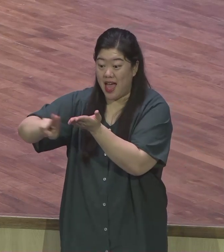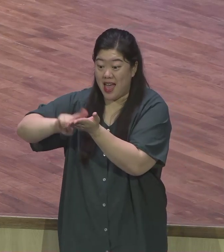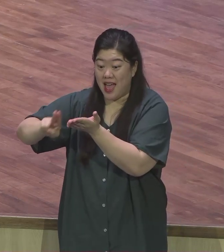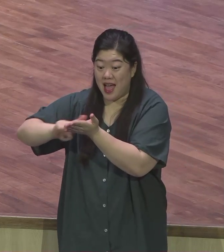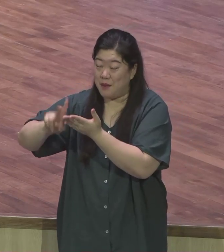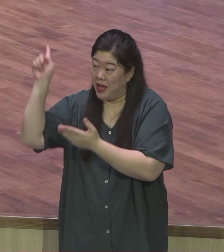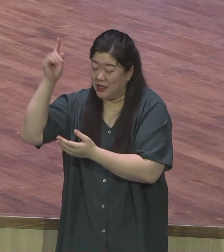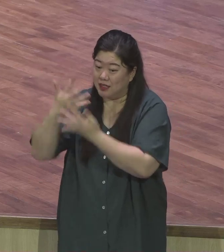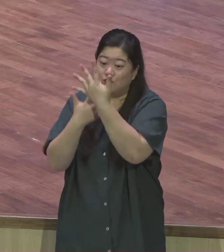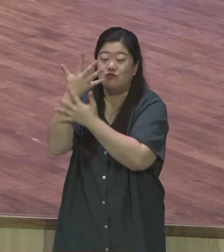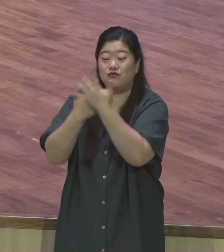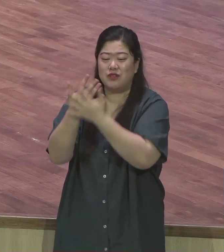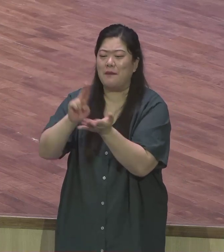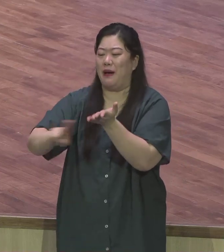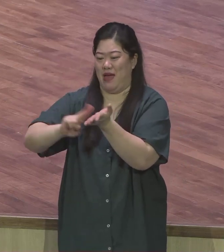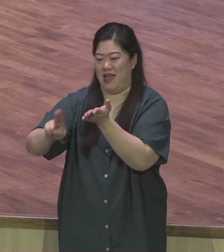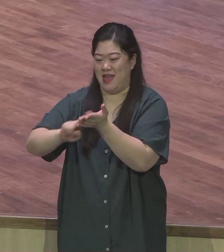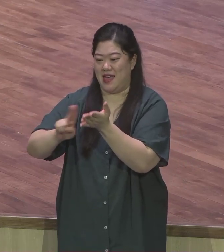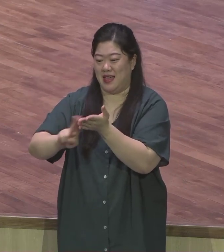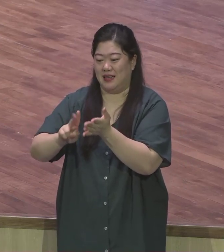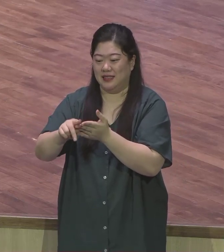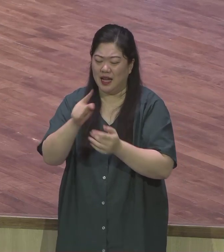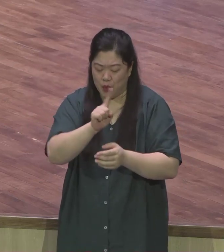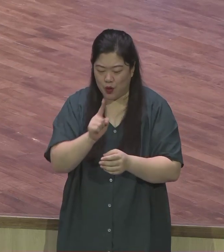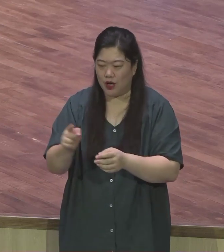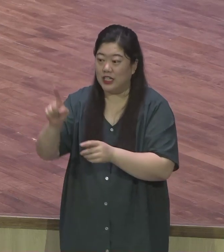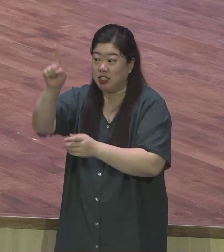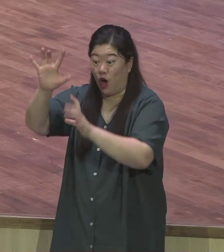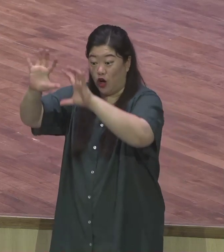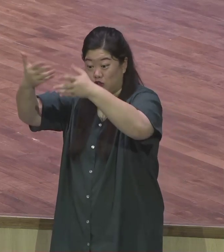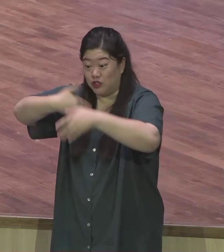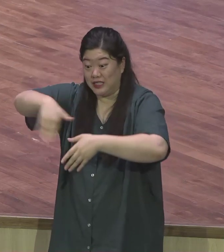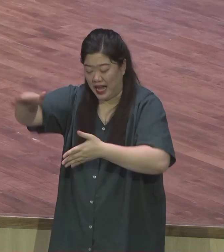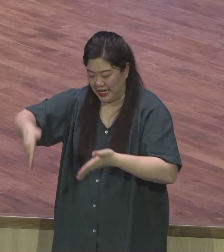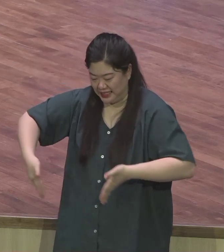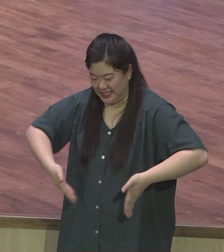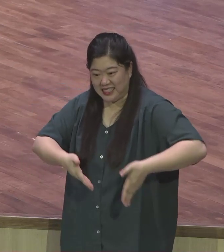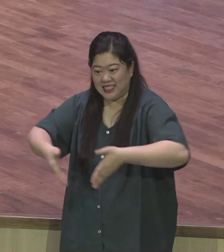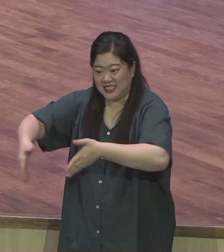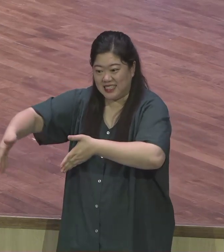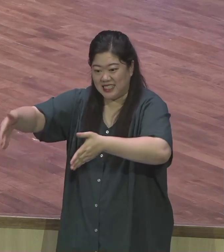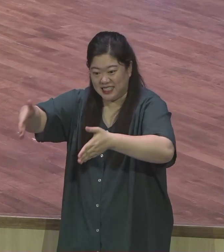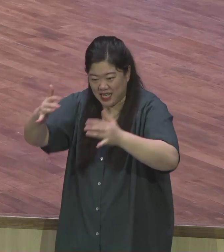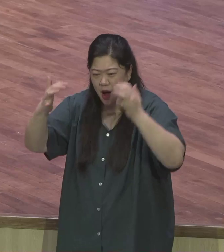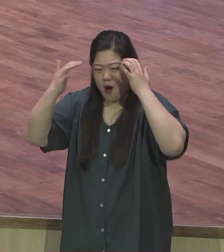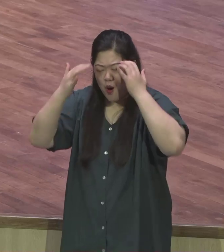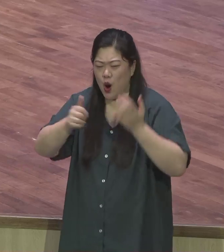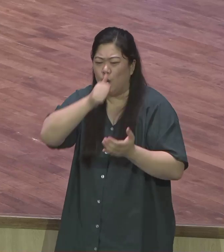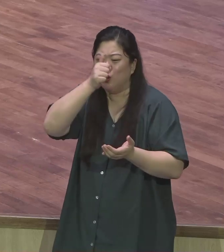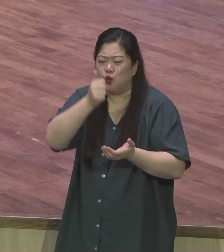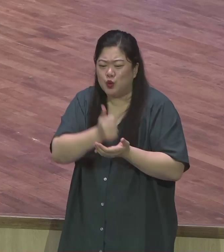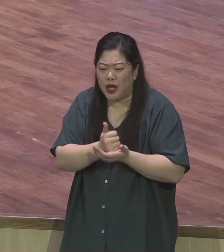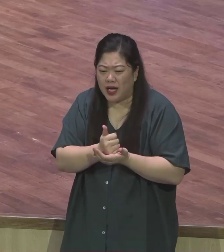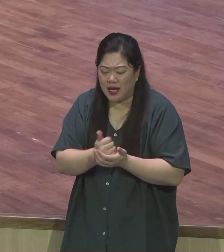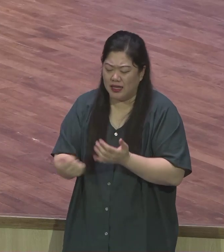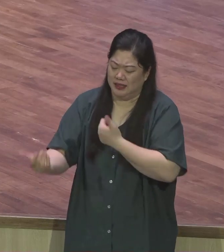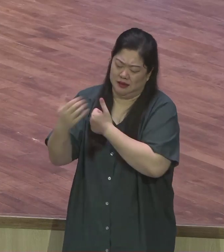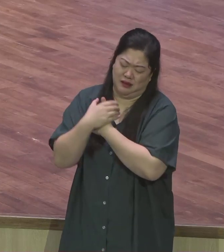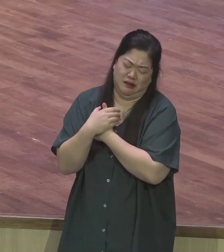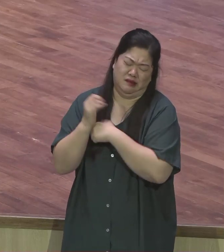영화를 보는데 애니메이션 때 굉장히 은혜가 많이 됐습니다 거기서 그 기독도가 가는 데 있어서 이 죄의 짐이 딱 벗겨지는 장면에 나오는데 우리